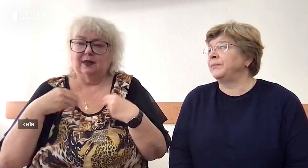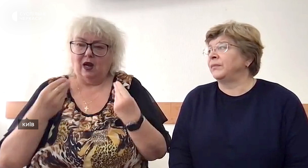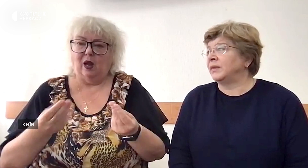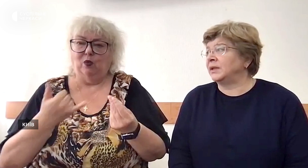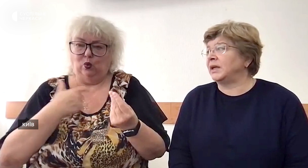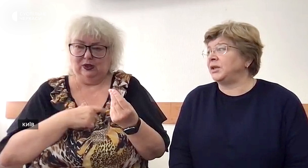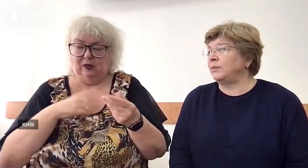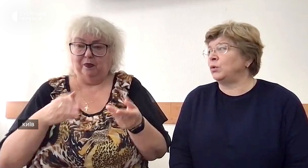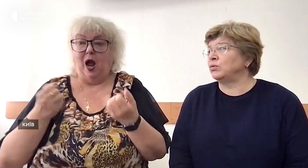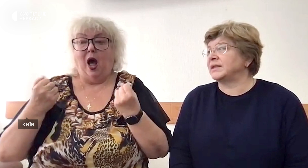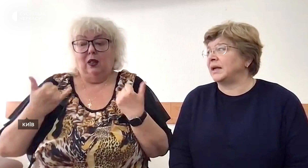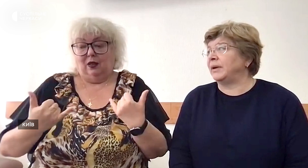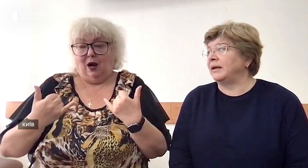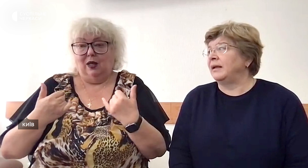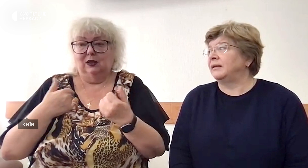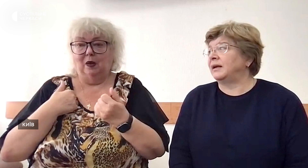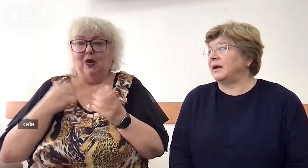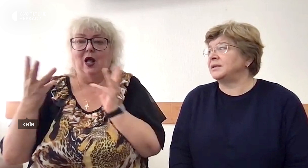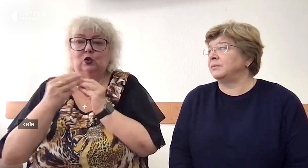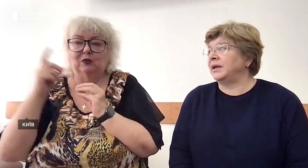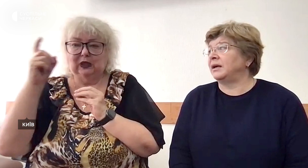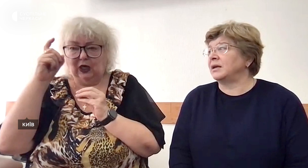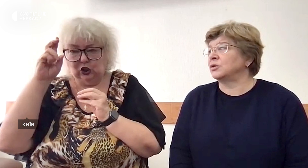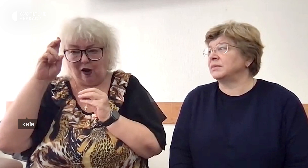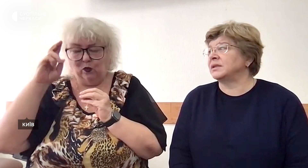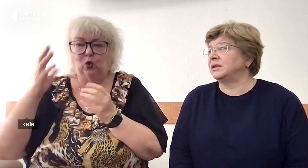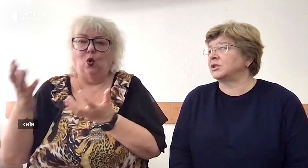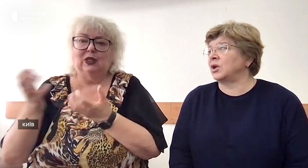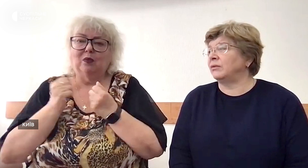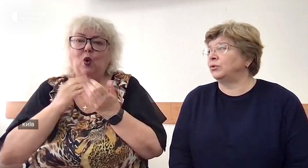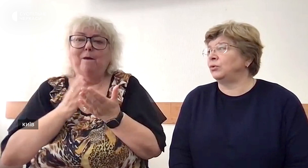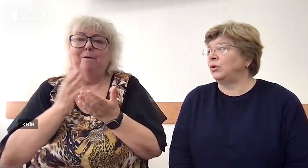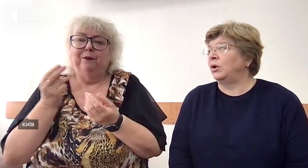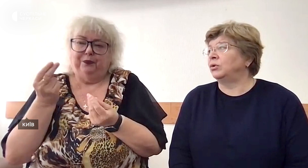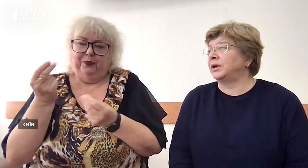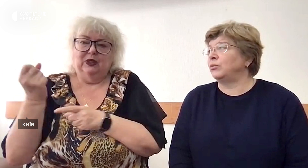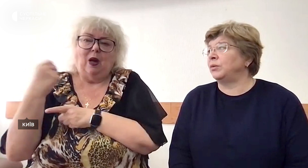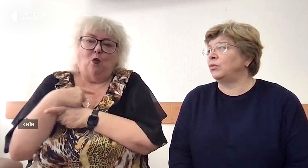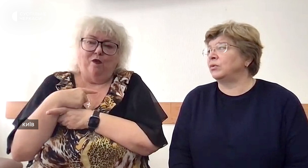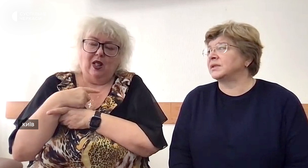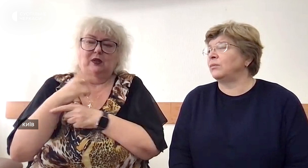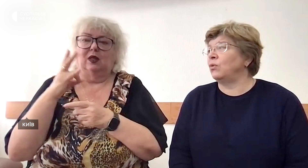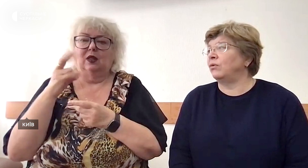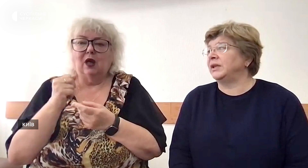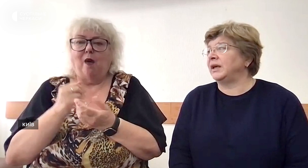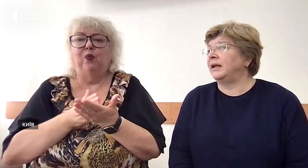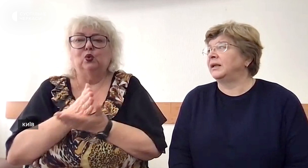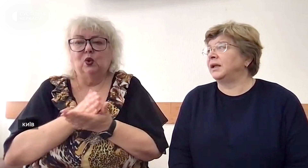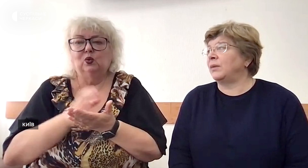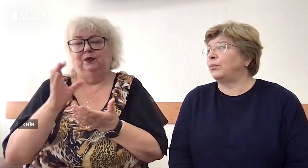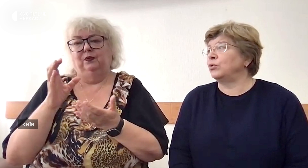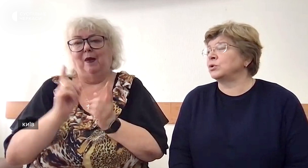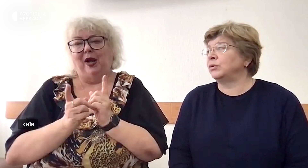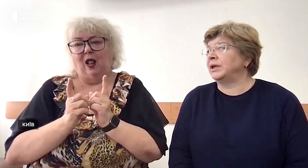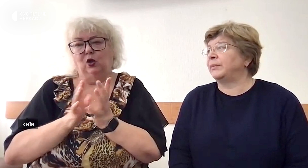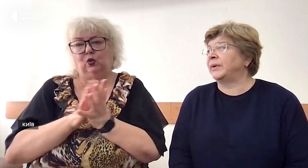послуги надаємо у себе. Наразі ми разом з державою отримуємо замовлення